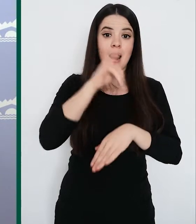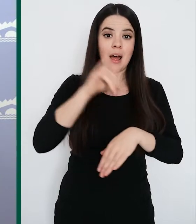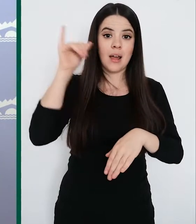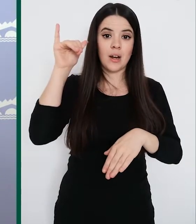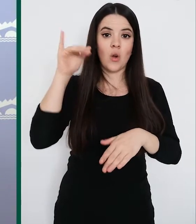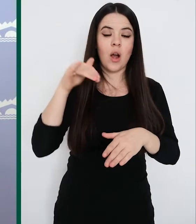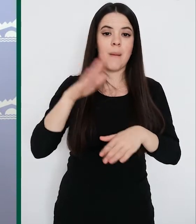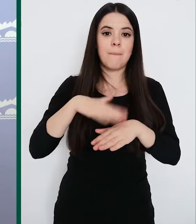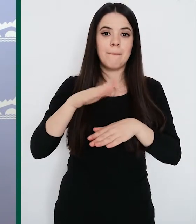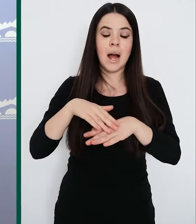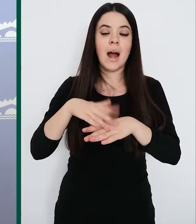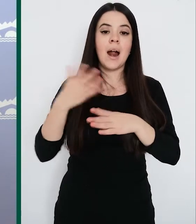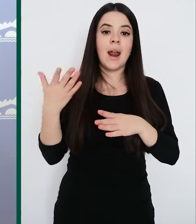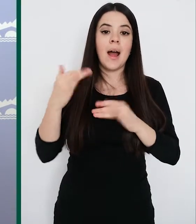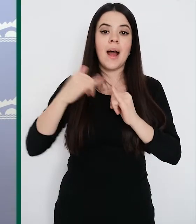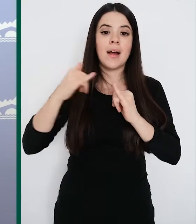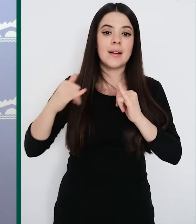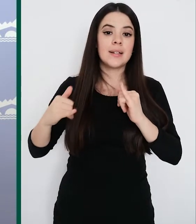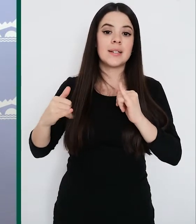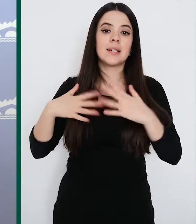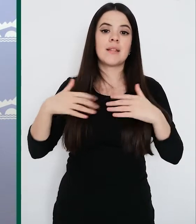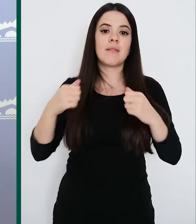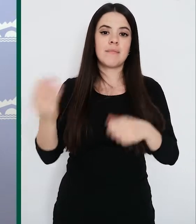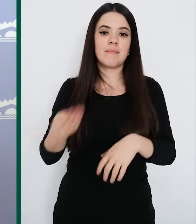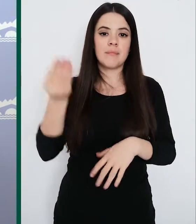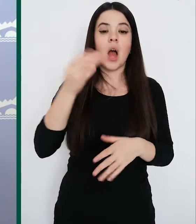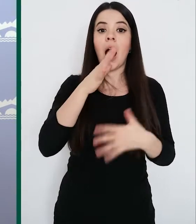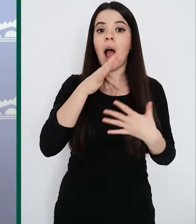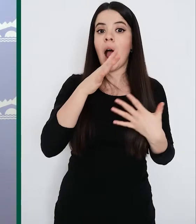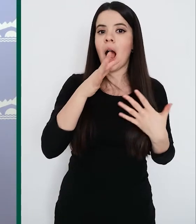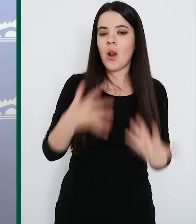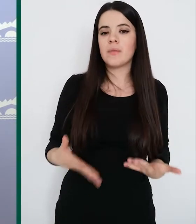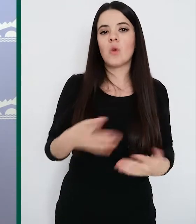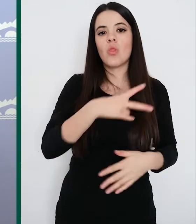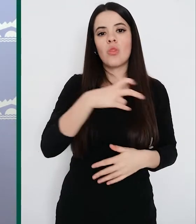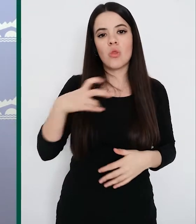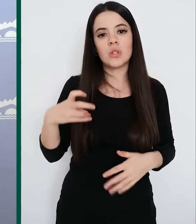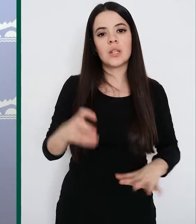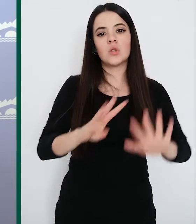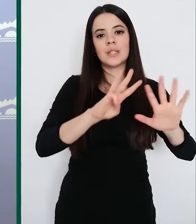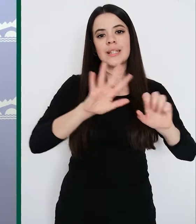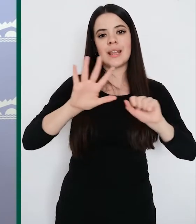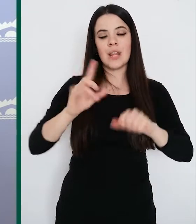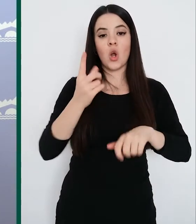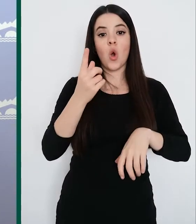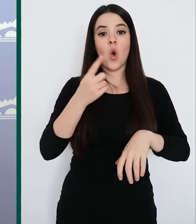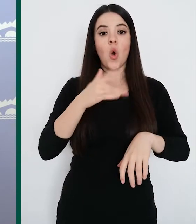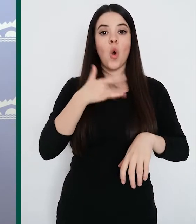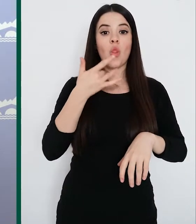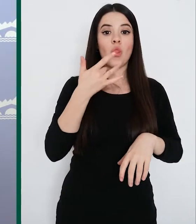de esta crisis sanitaria. En la actualidad se han recibido 285 donaciones, que dejan un